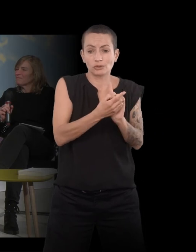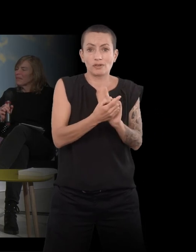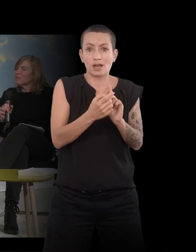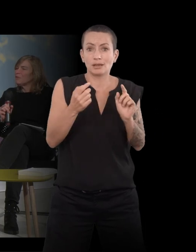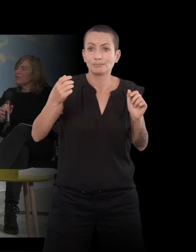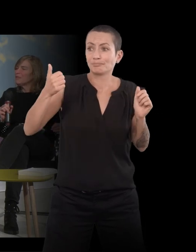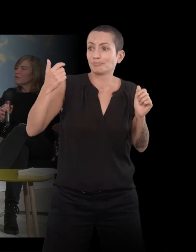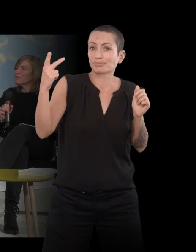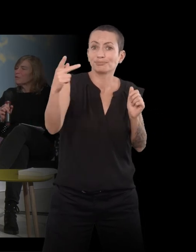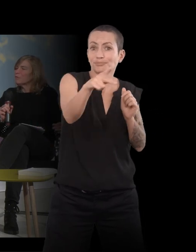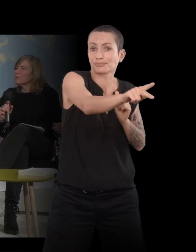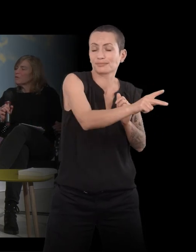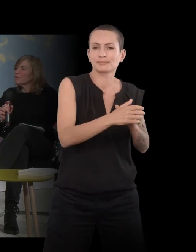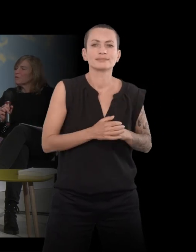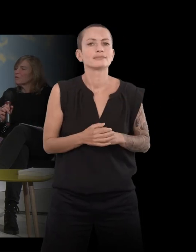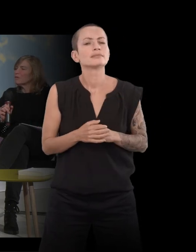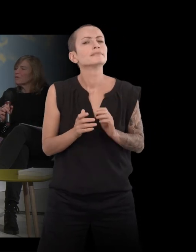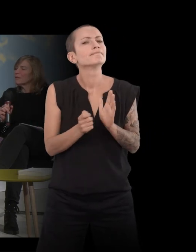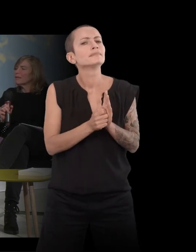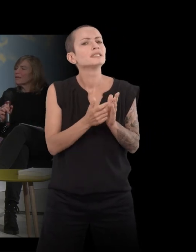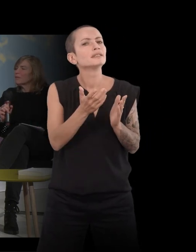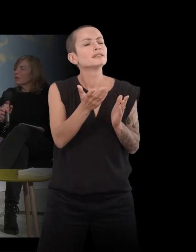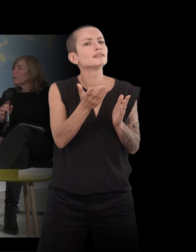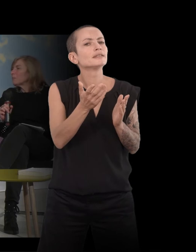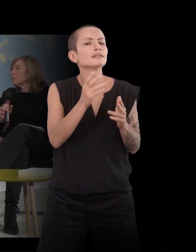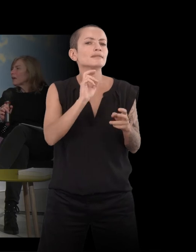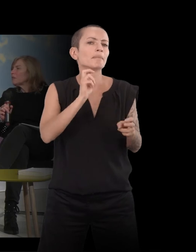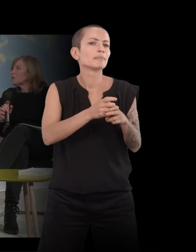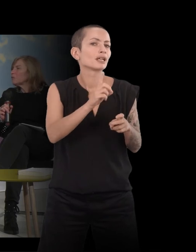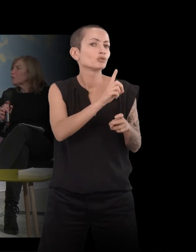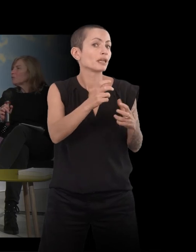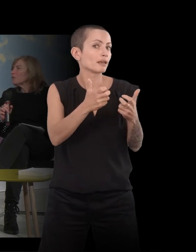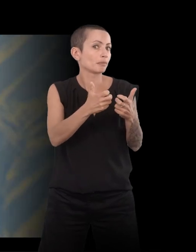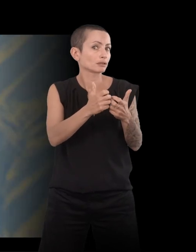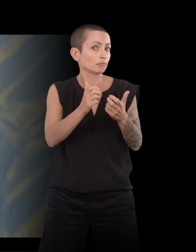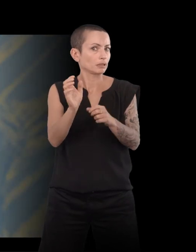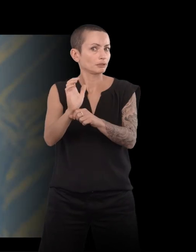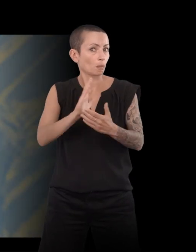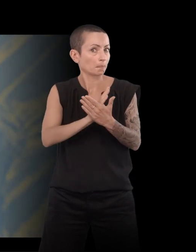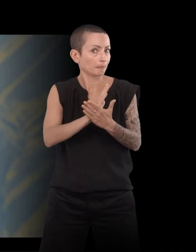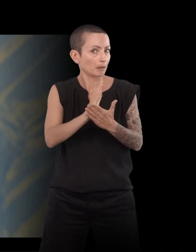Et vous lisiez quand Pierre Dumayet préparait une émission ? Là, fallait suivre.